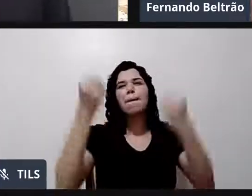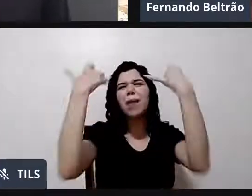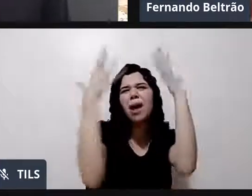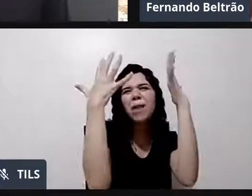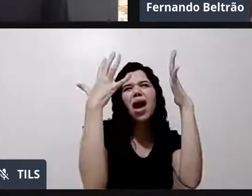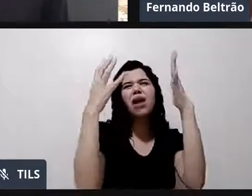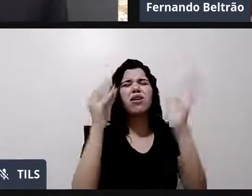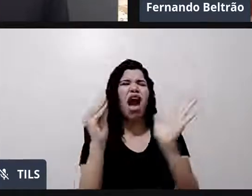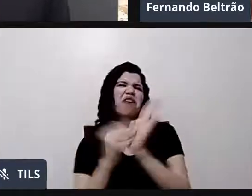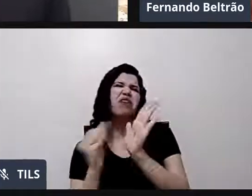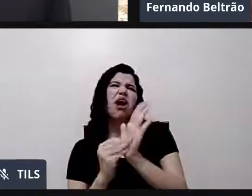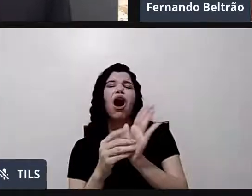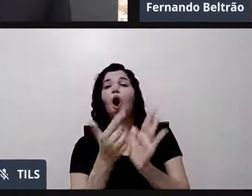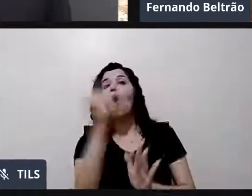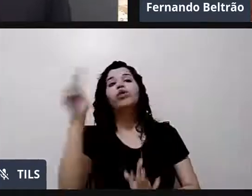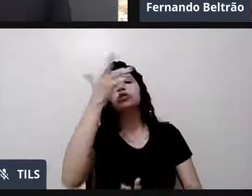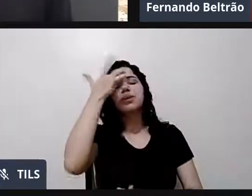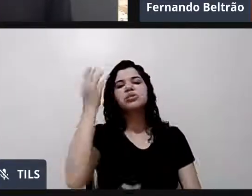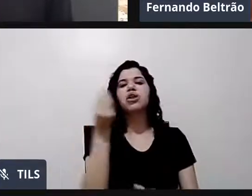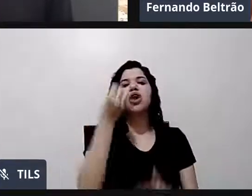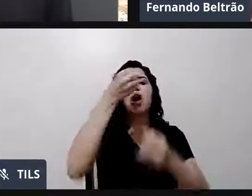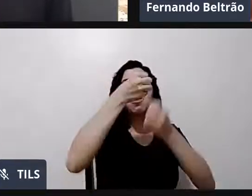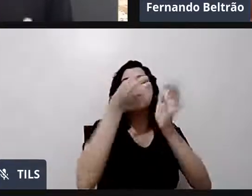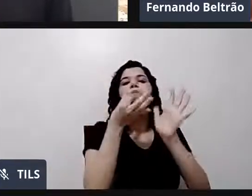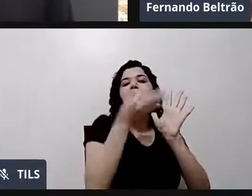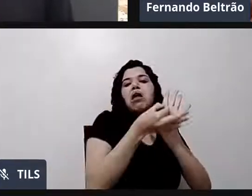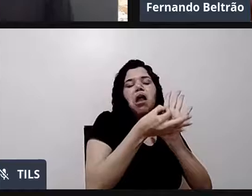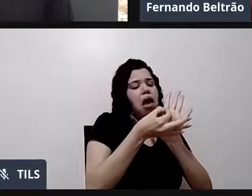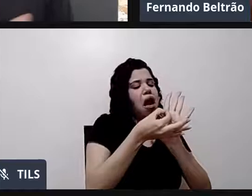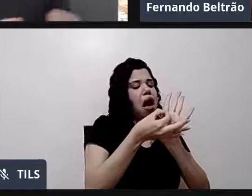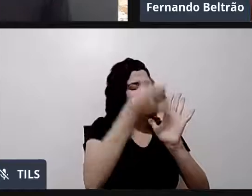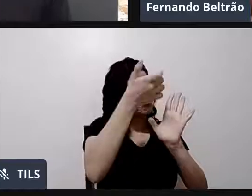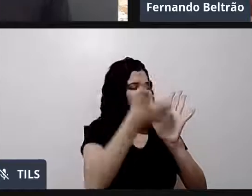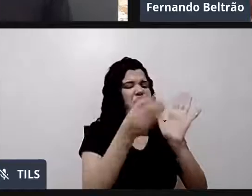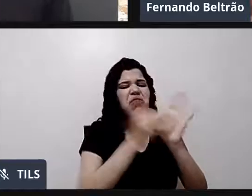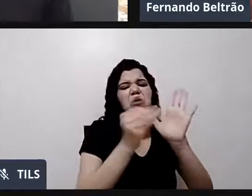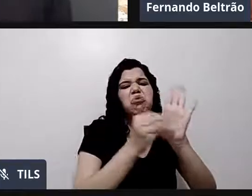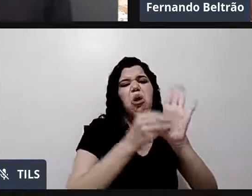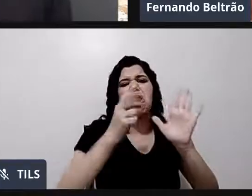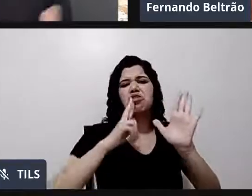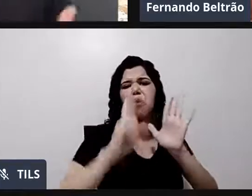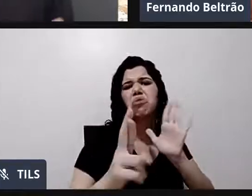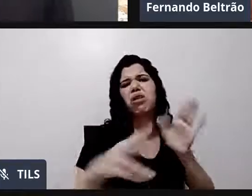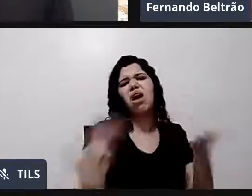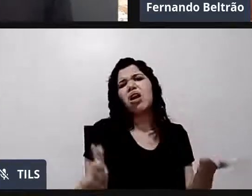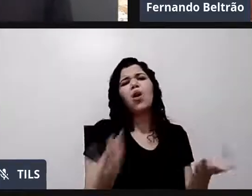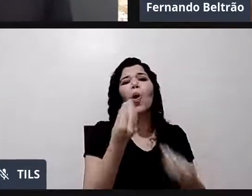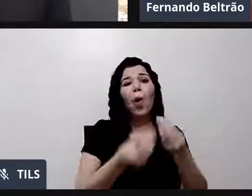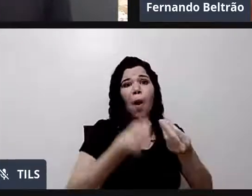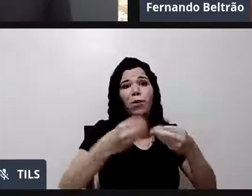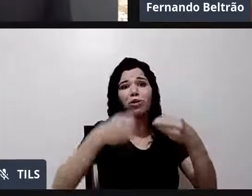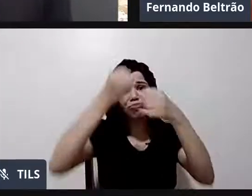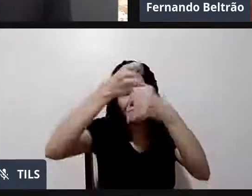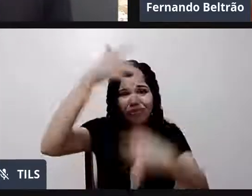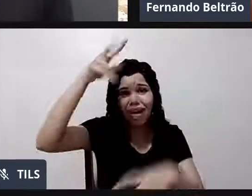isso, faltou tal tema. Então, eu fiz uma pergunta e você não lê a pergunta. E assim, se eu for ler... Por exemplo, eu estava